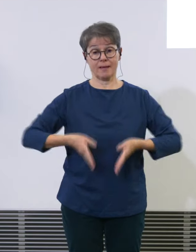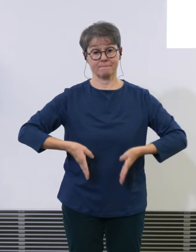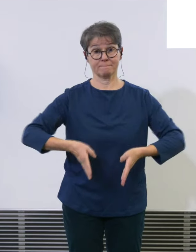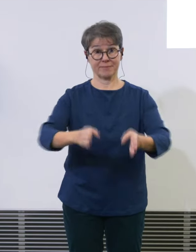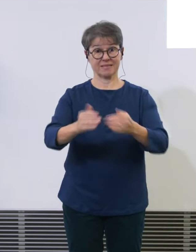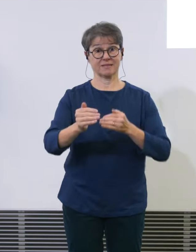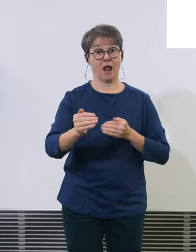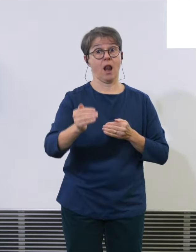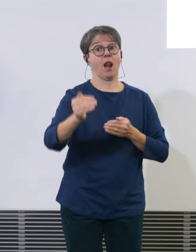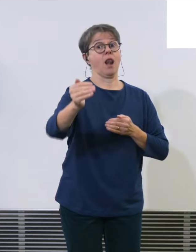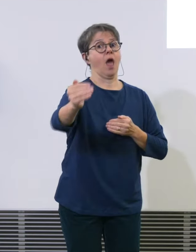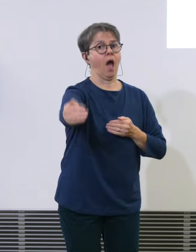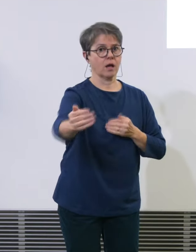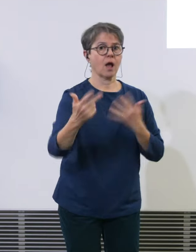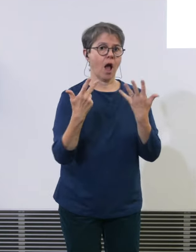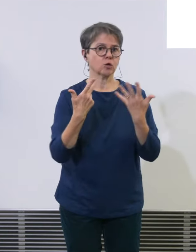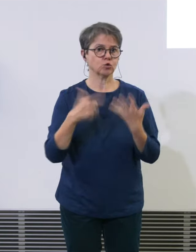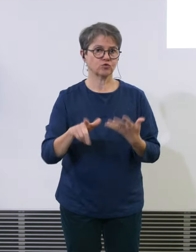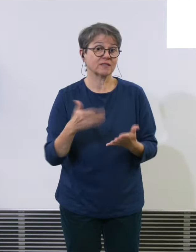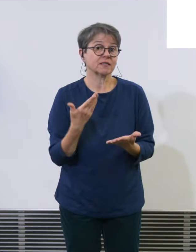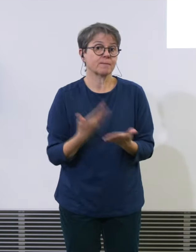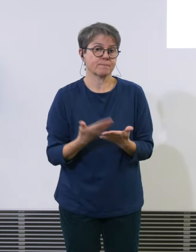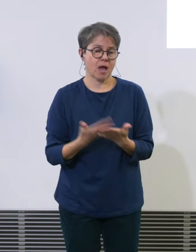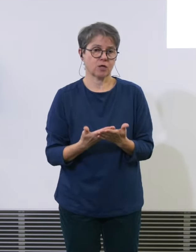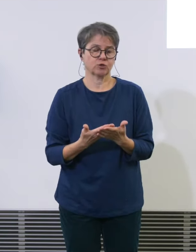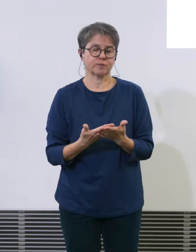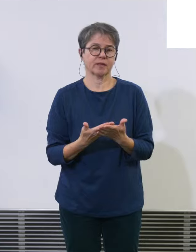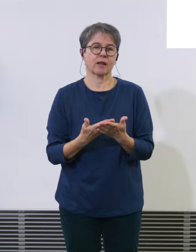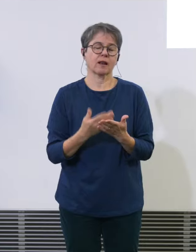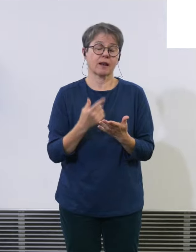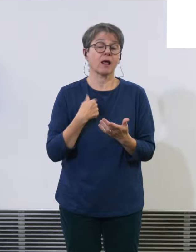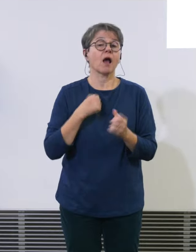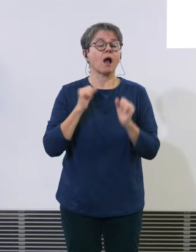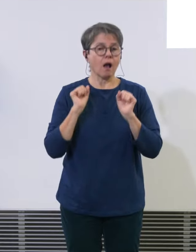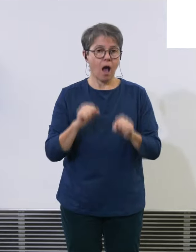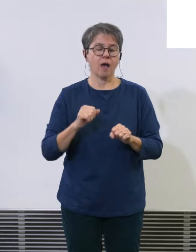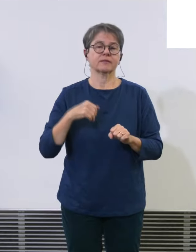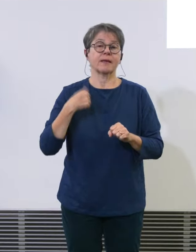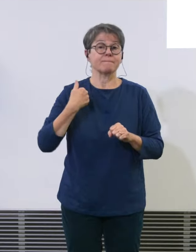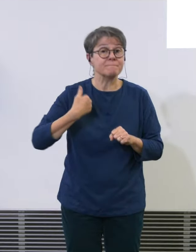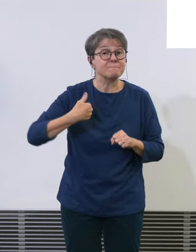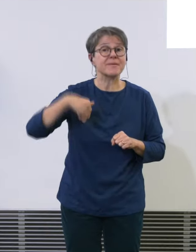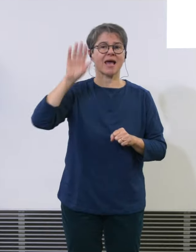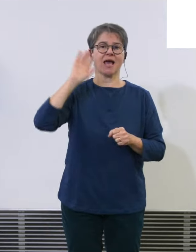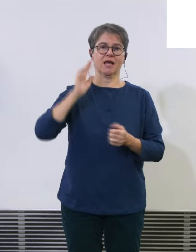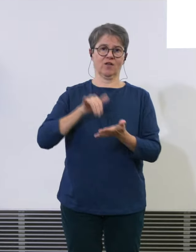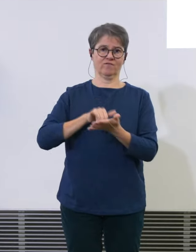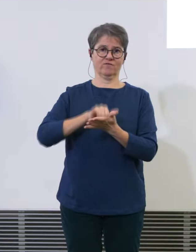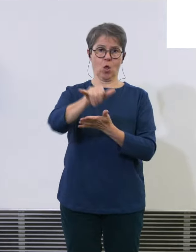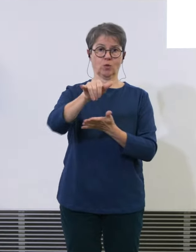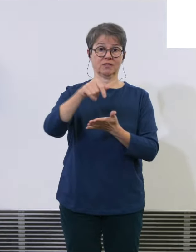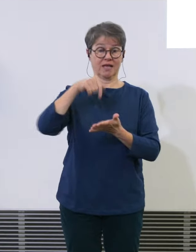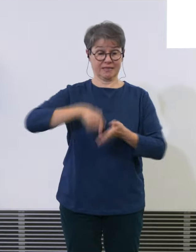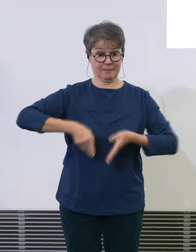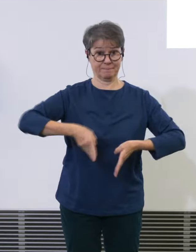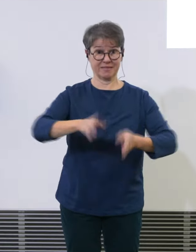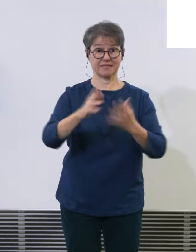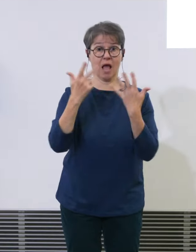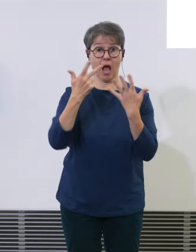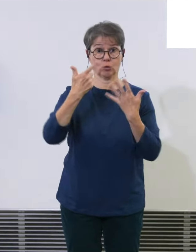erlaubt uns, wir vielleicht fast alle Flugzeuge ab der Piste 28 fliegen und